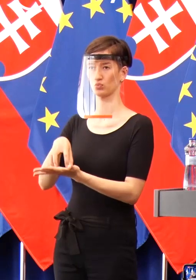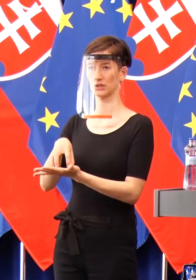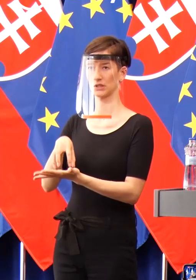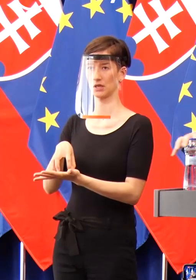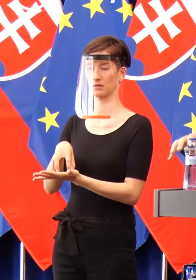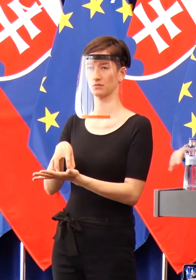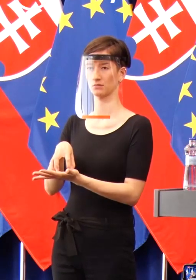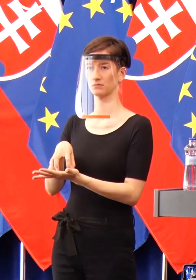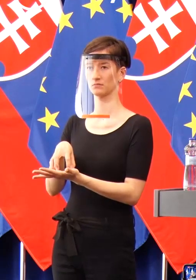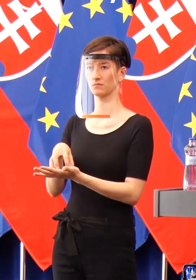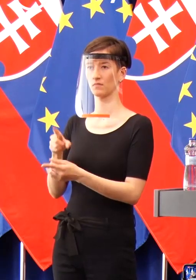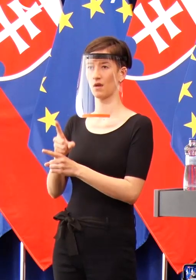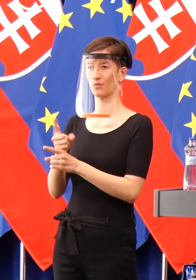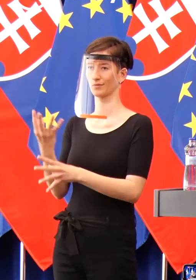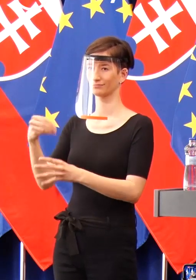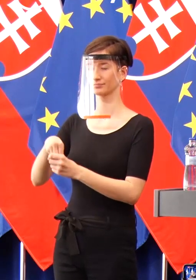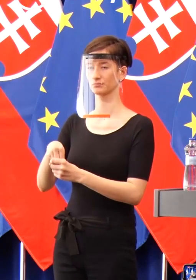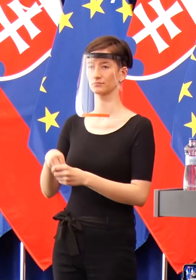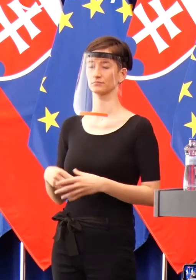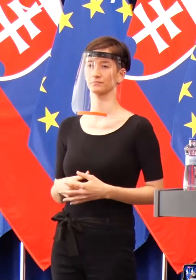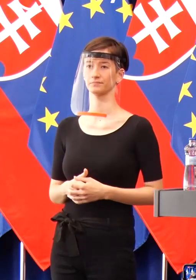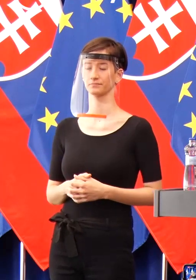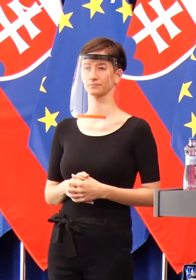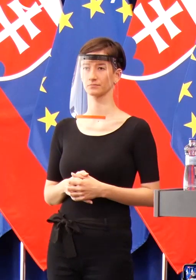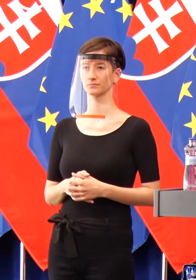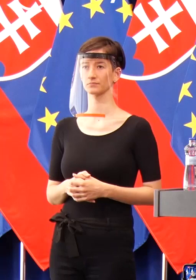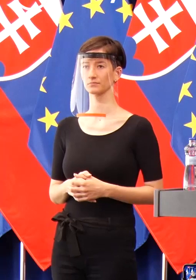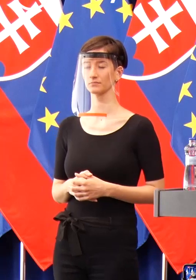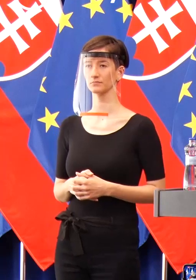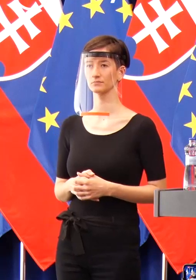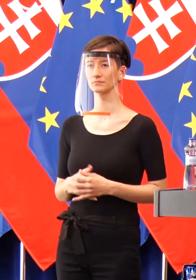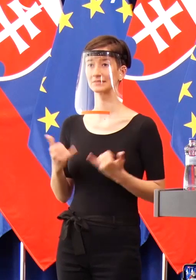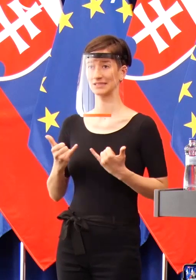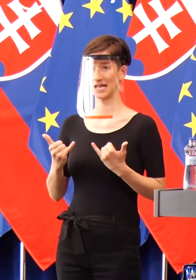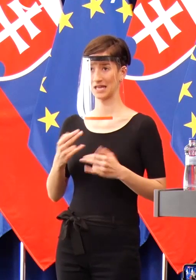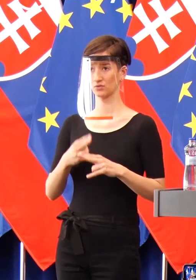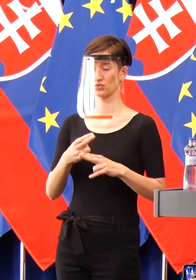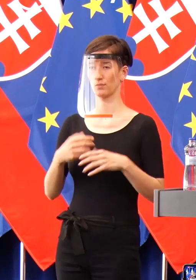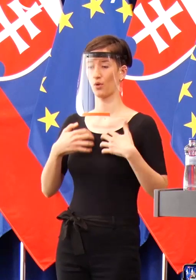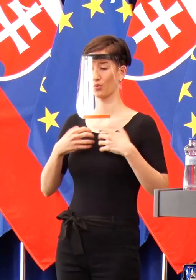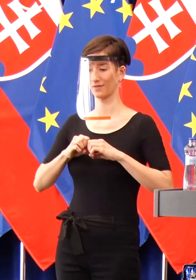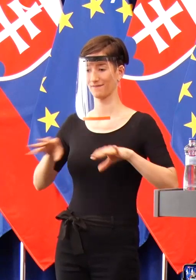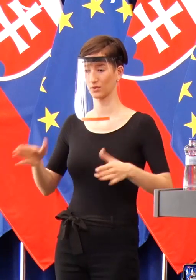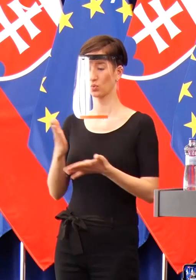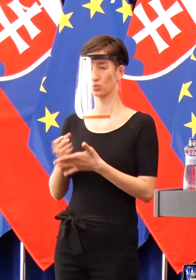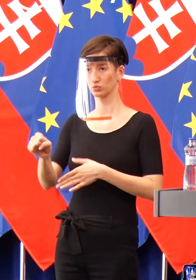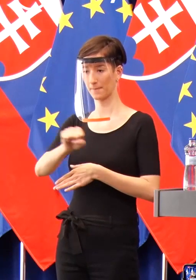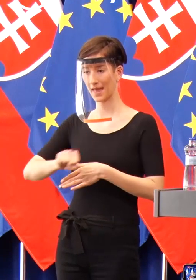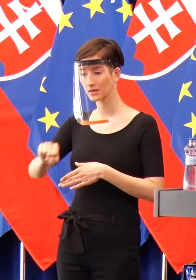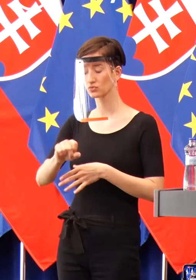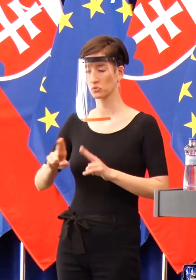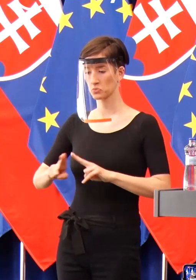ktoré sú de facto integrálnou jeho súčasťou. Dnes tá choroba môže potom meste putovať krížom krážom.